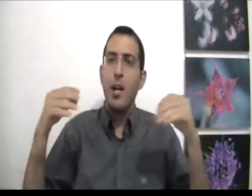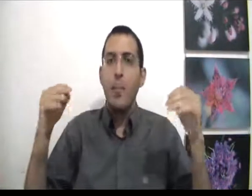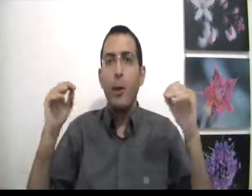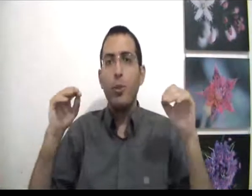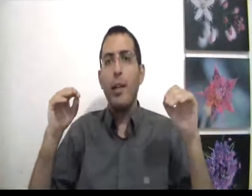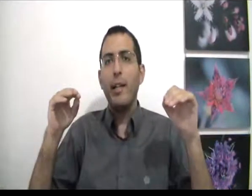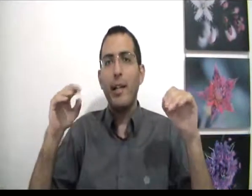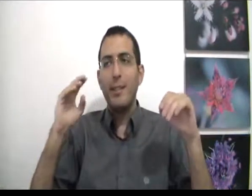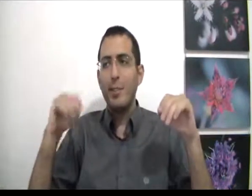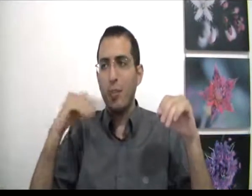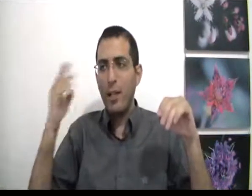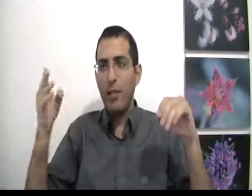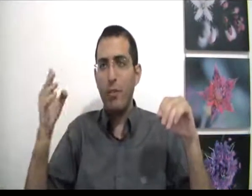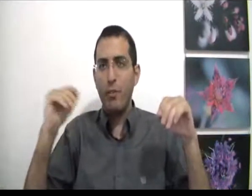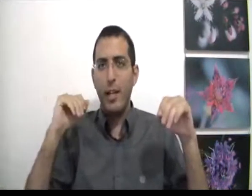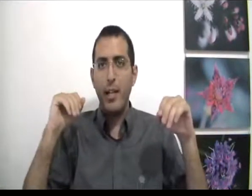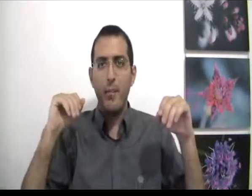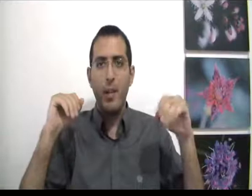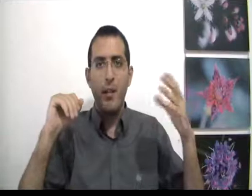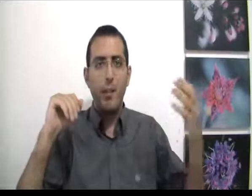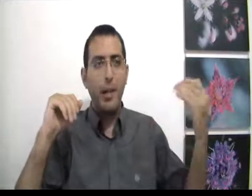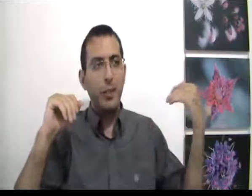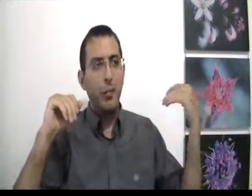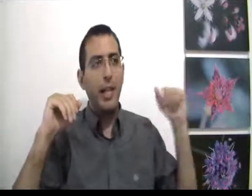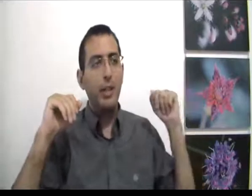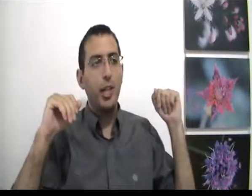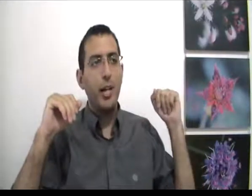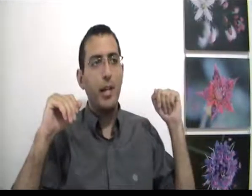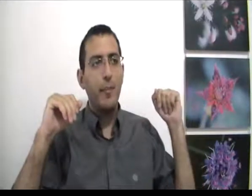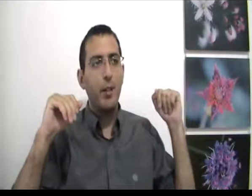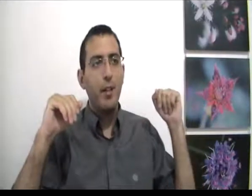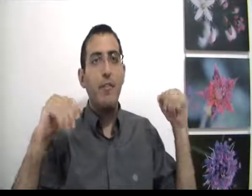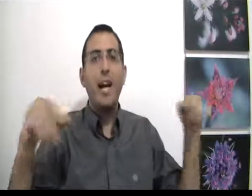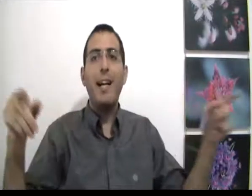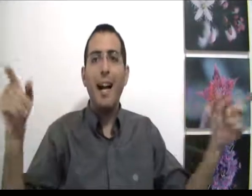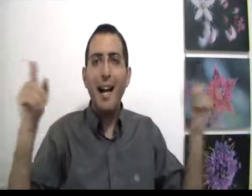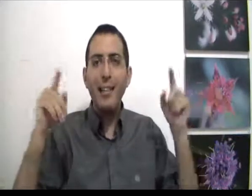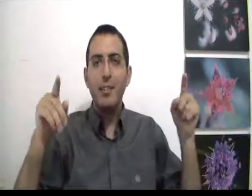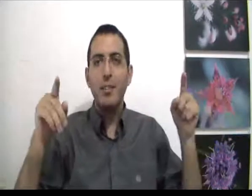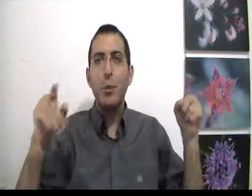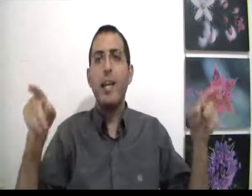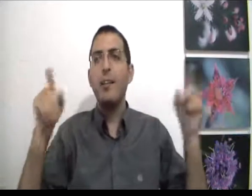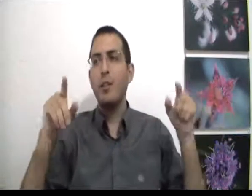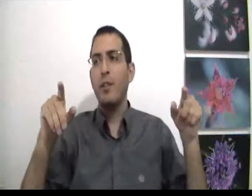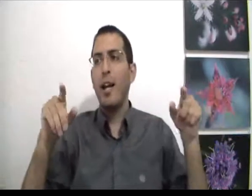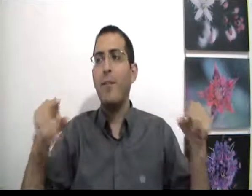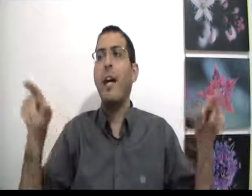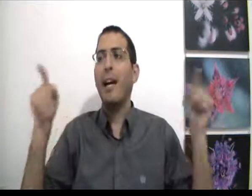באותו רגע הרצון שלו להרגיש טוב ייעלם לפחד שלו מלהרגיש רע ייעלם ורק אז הוא הגיע לסוף הדרך ורק